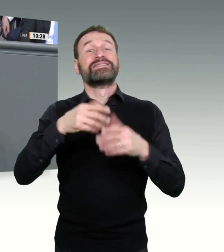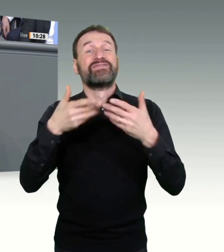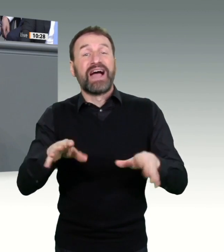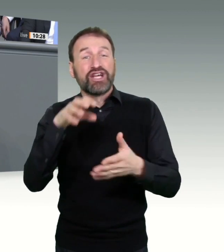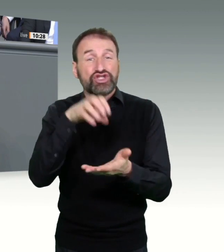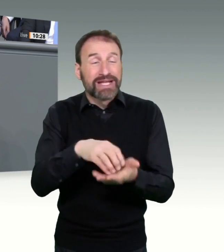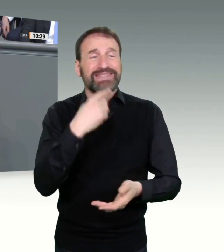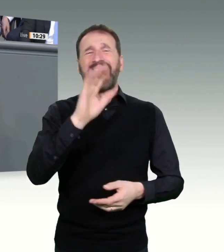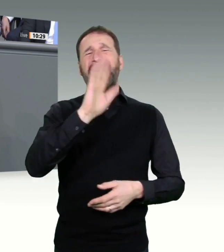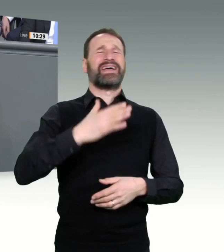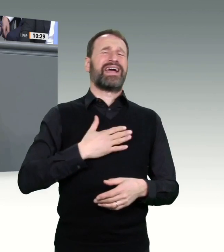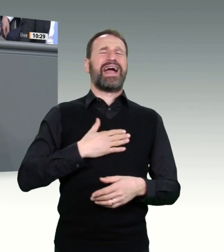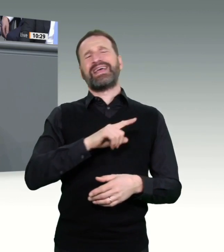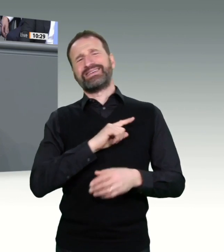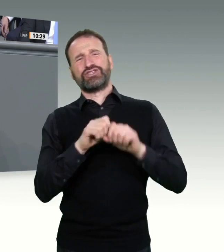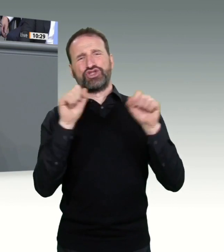verschüttete Milch.